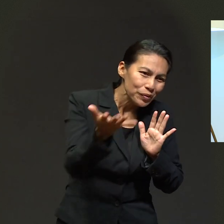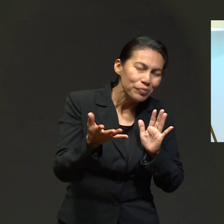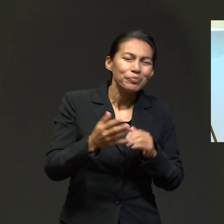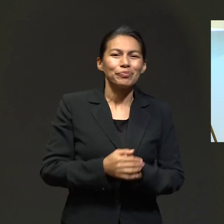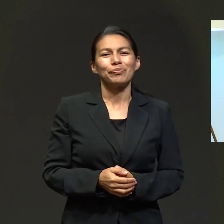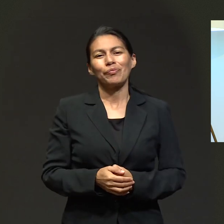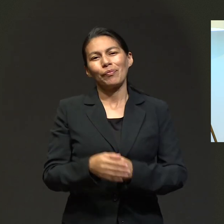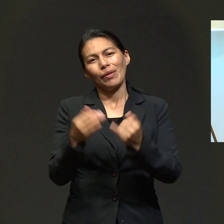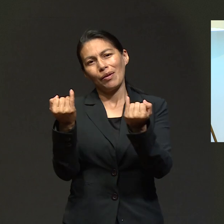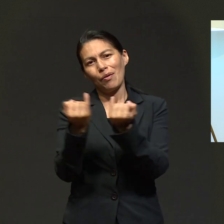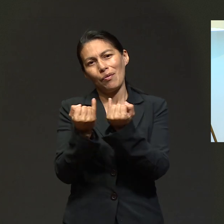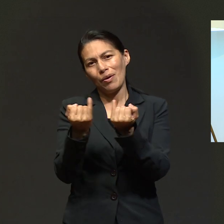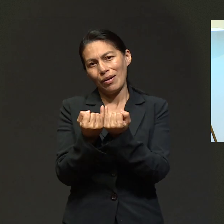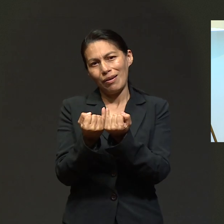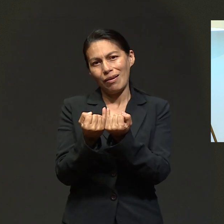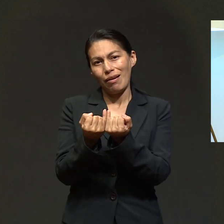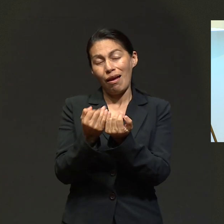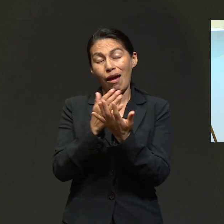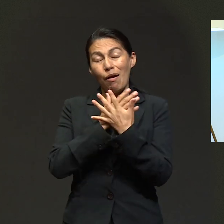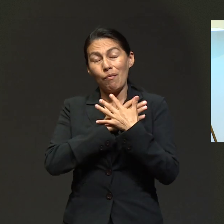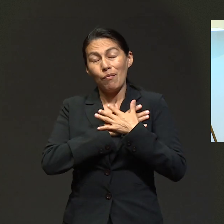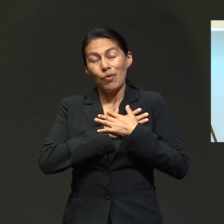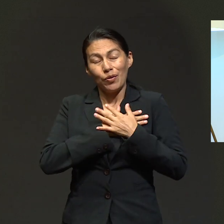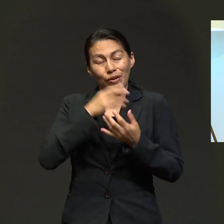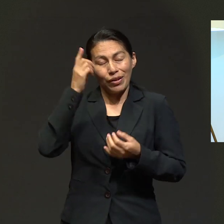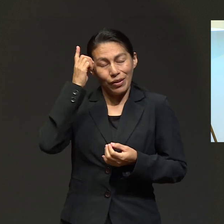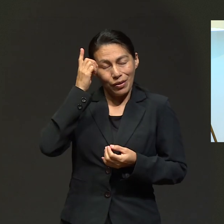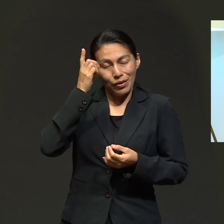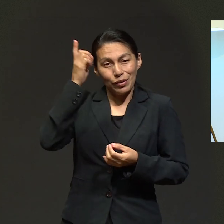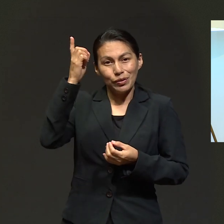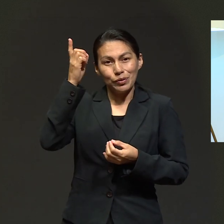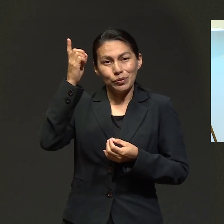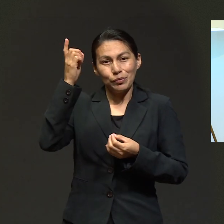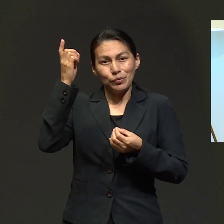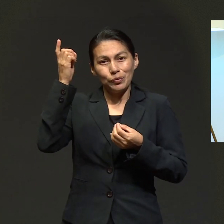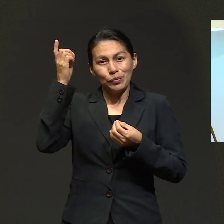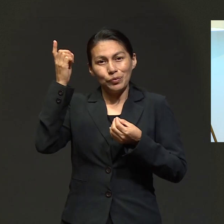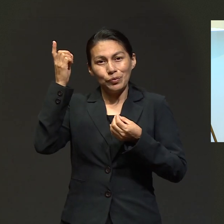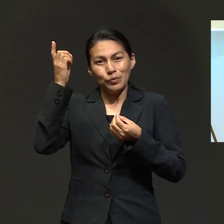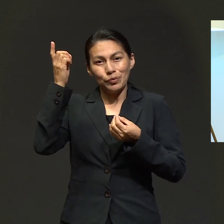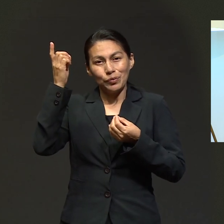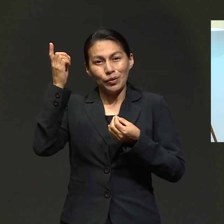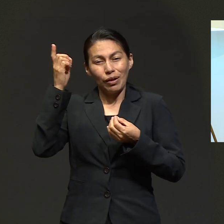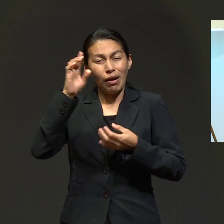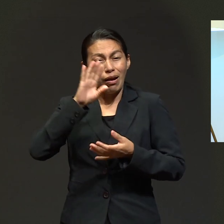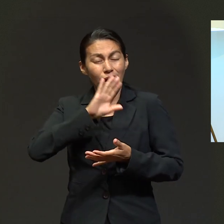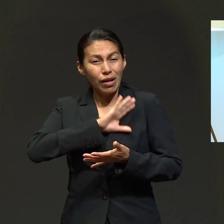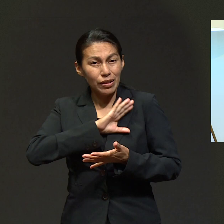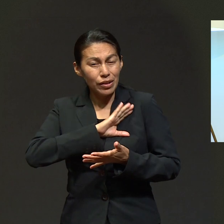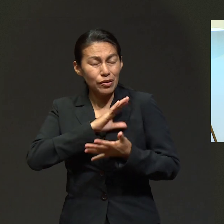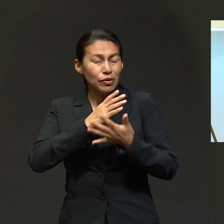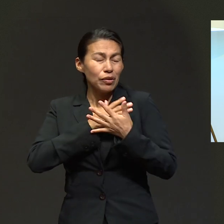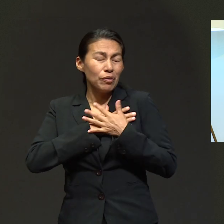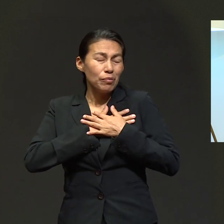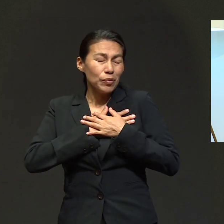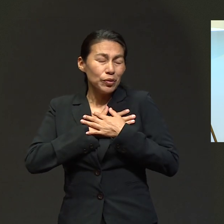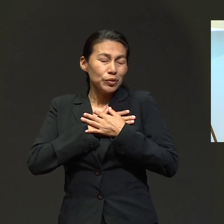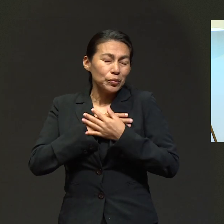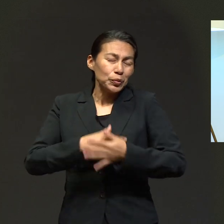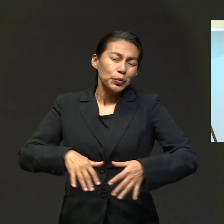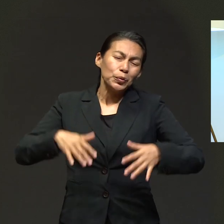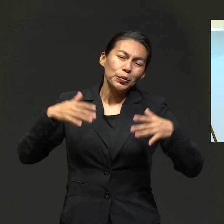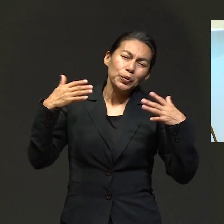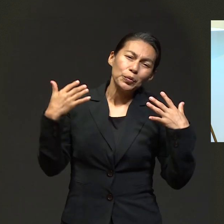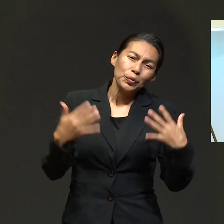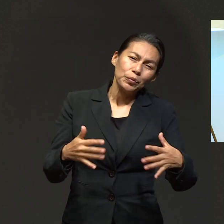De esa misma manera, el amor de Dios manifiesta su cariño